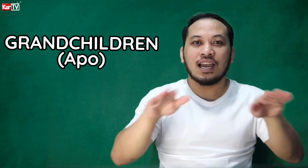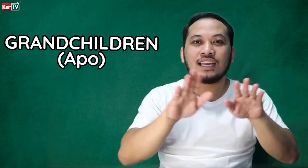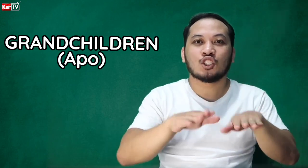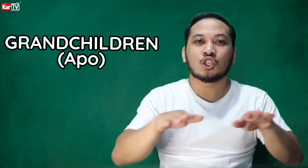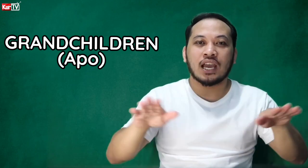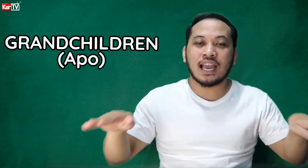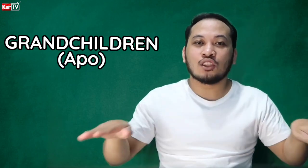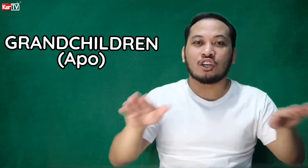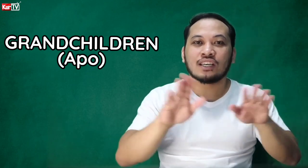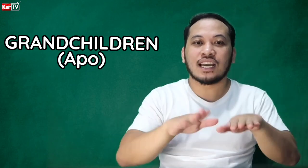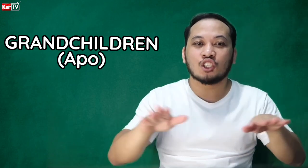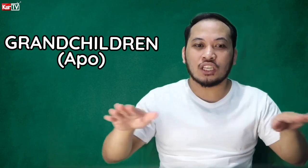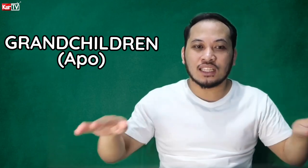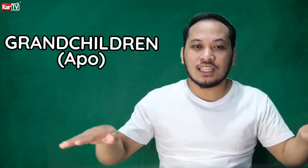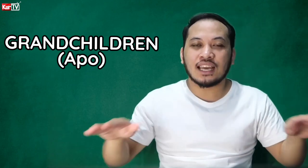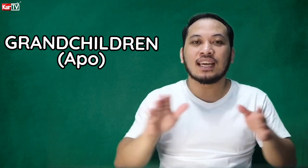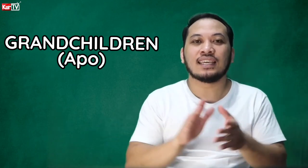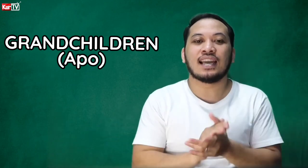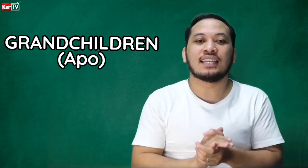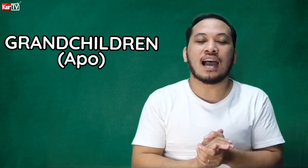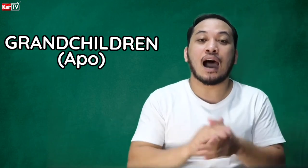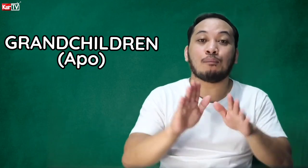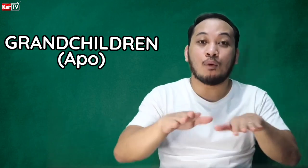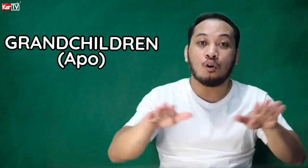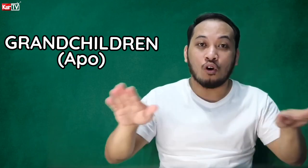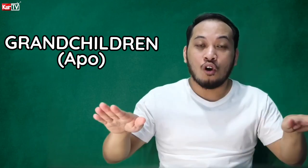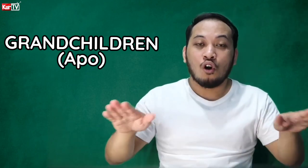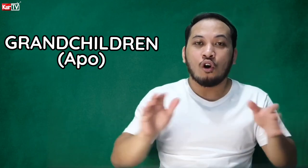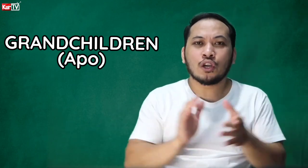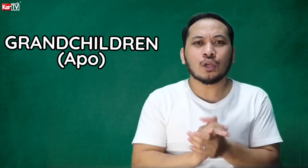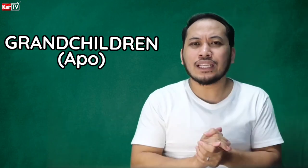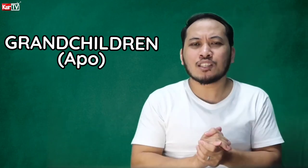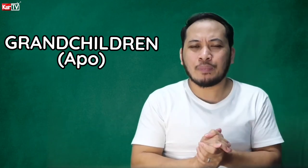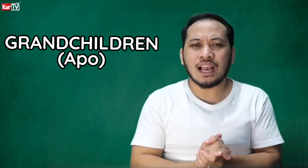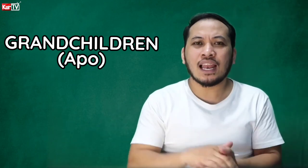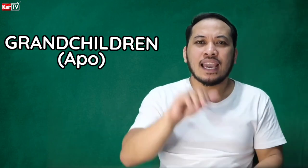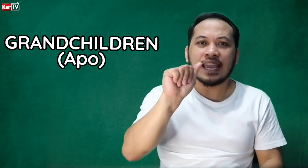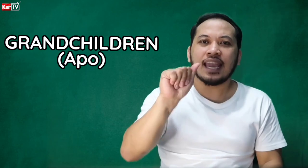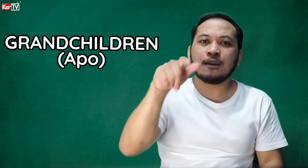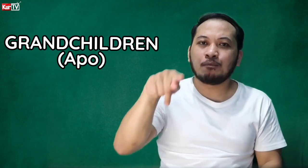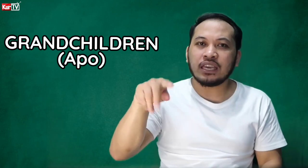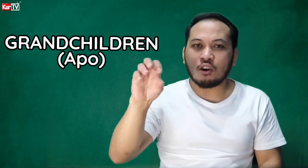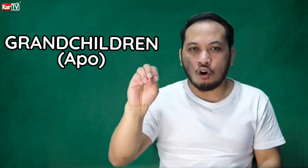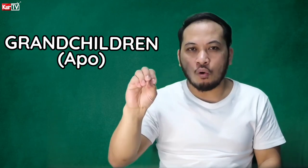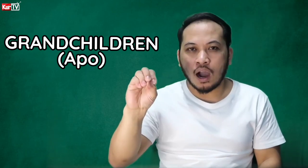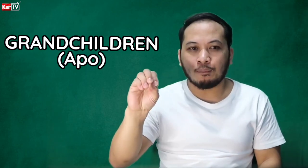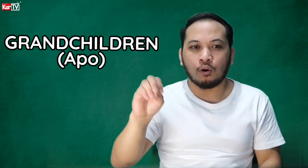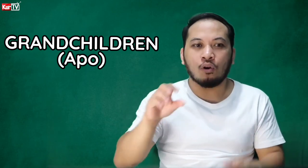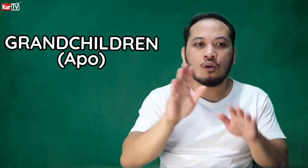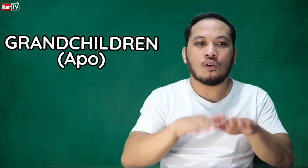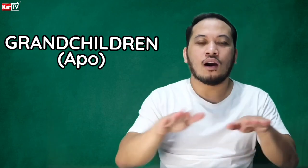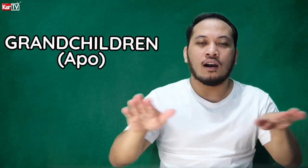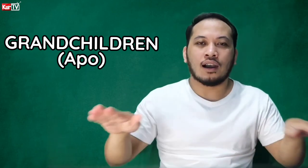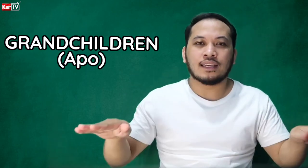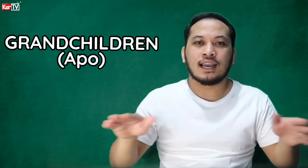Grandchild or grandchildren. Ayan. Apo. Or you can spell A-P-O. Apo. Ayan.